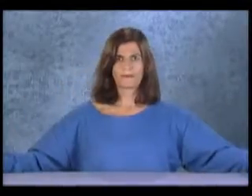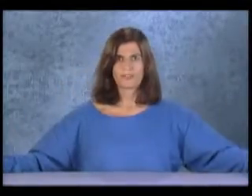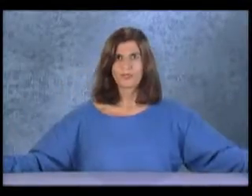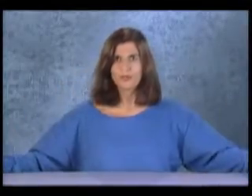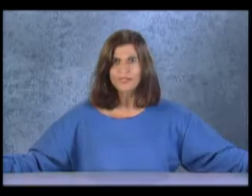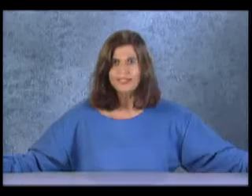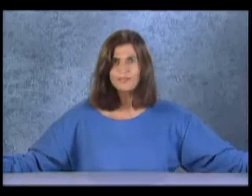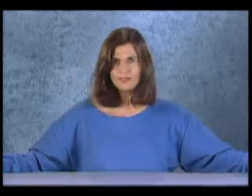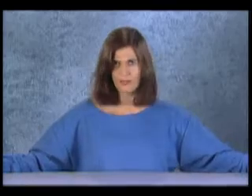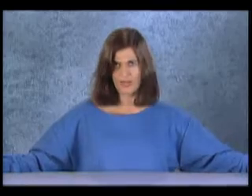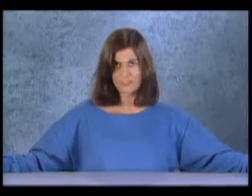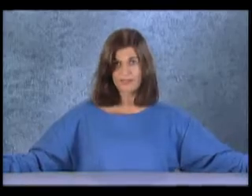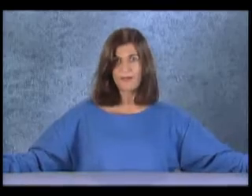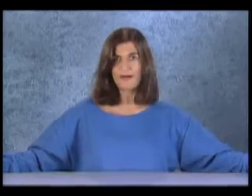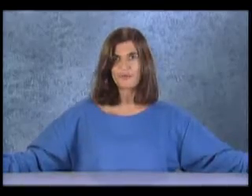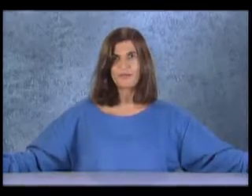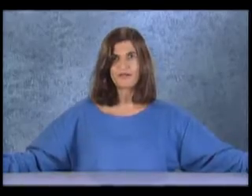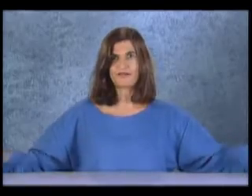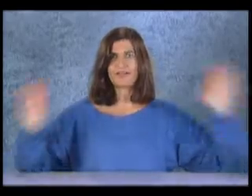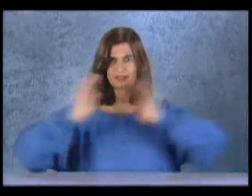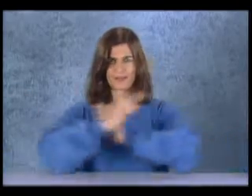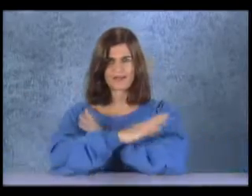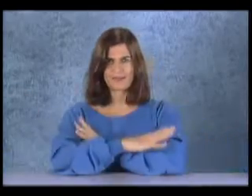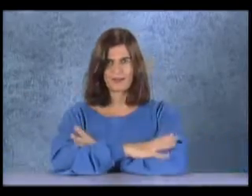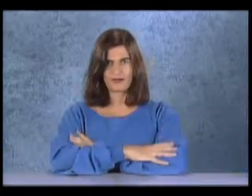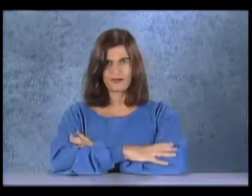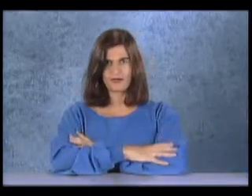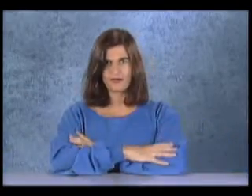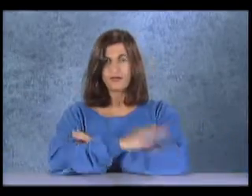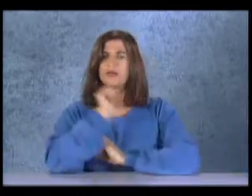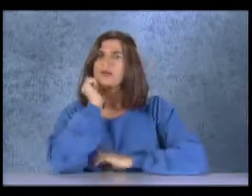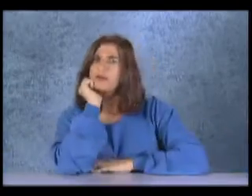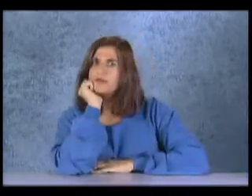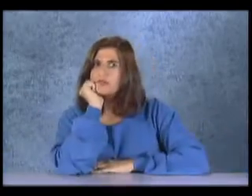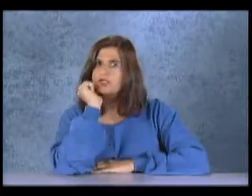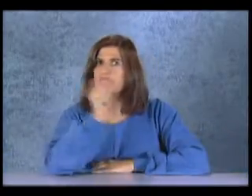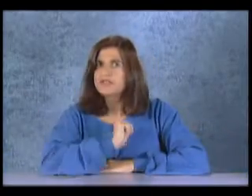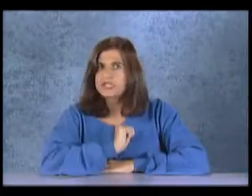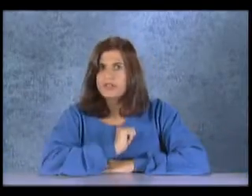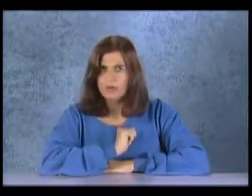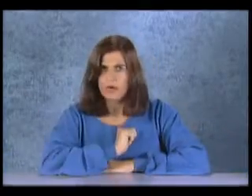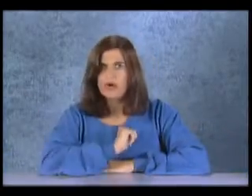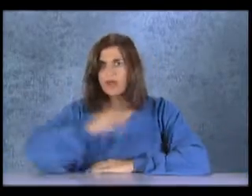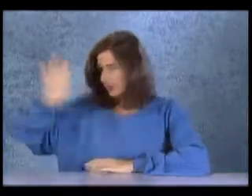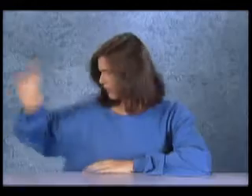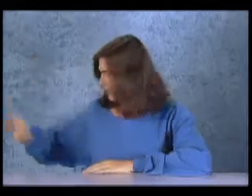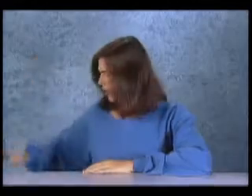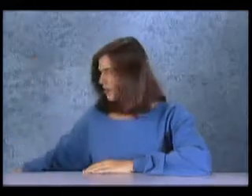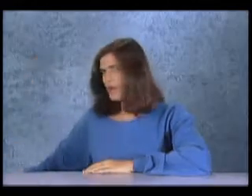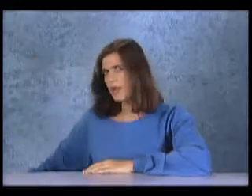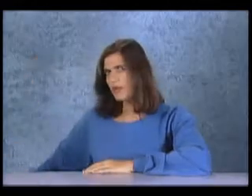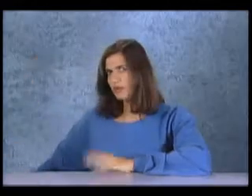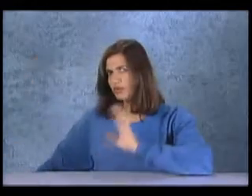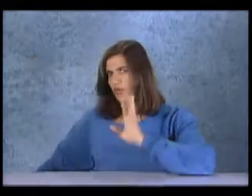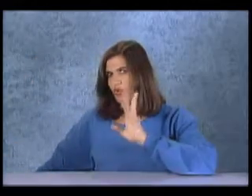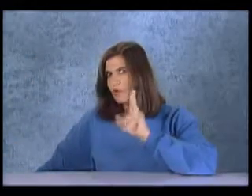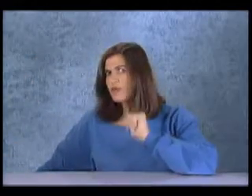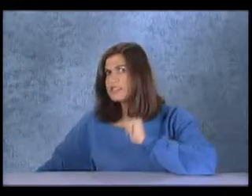Toda a tribo de Moema se preparou para a festa do casamento. Mas quando estava chegando a hora, Moema notou alguma coisa